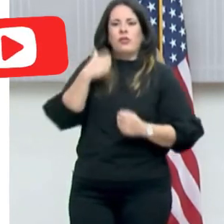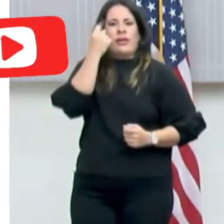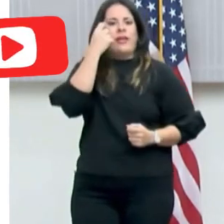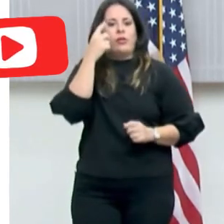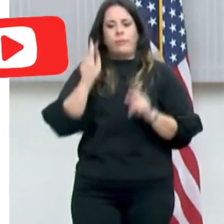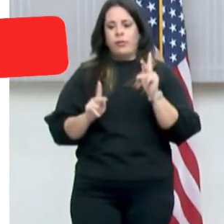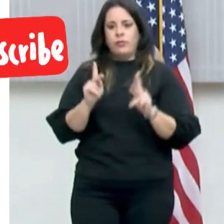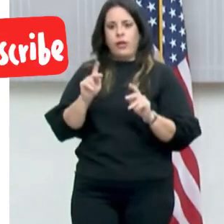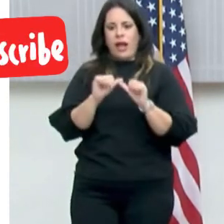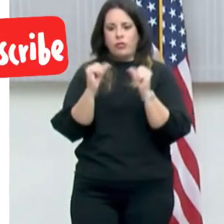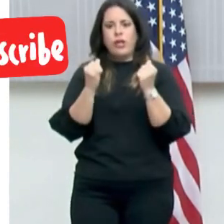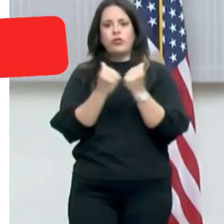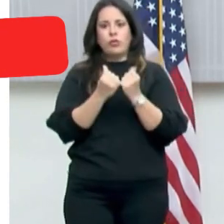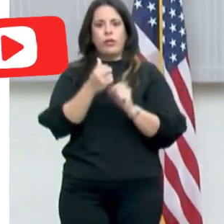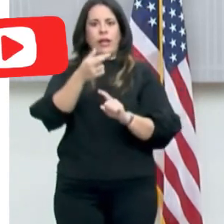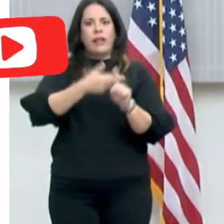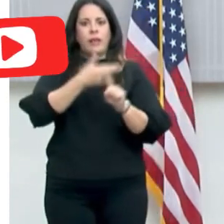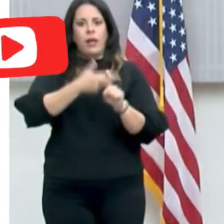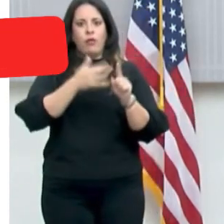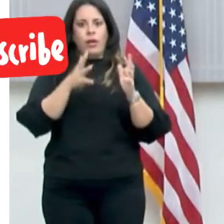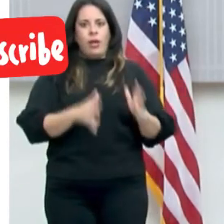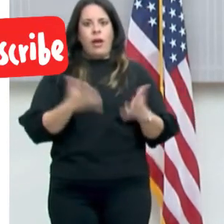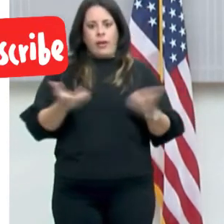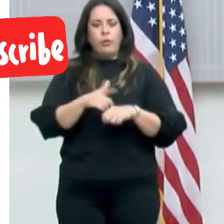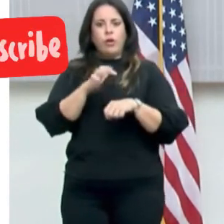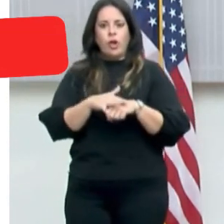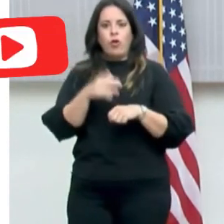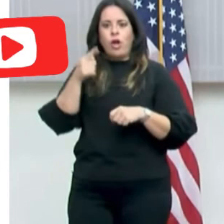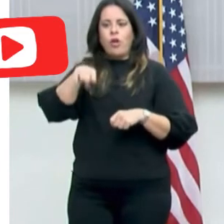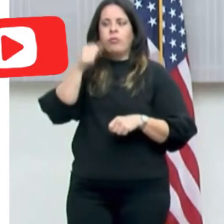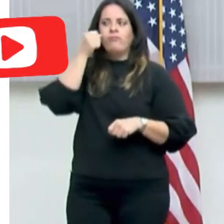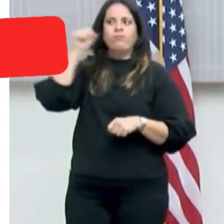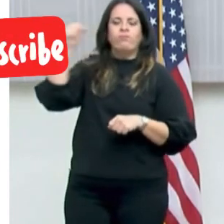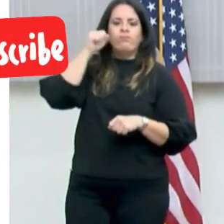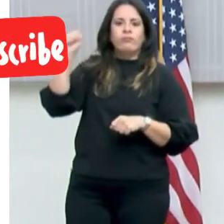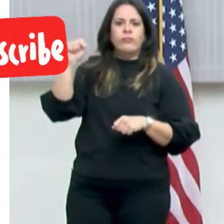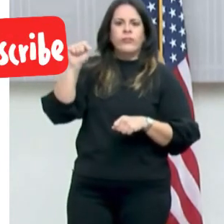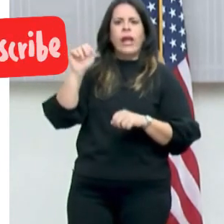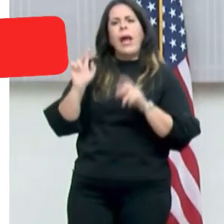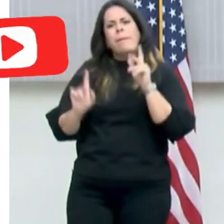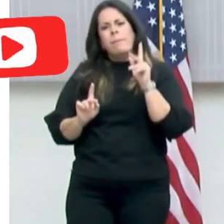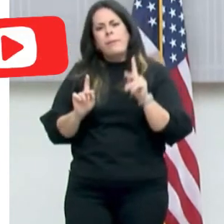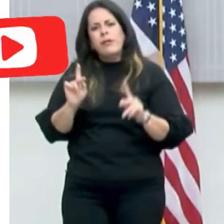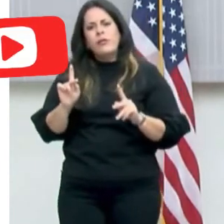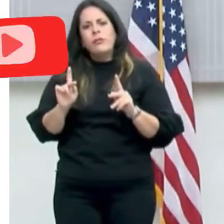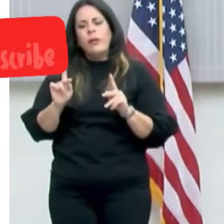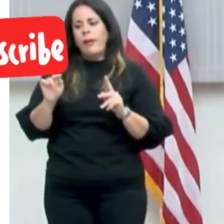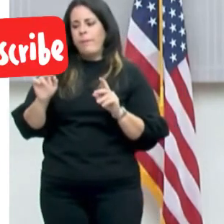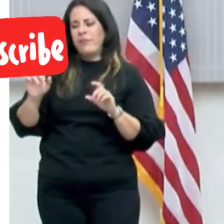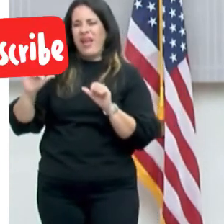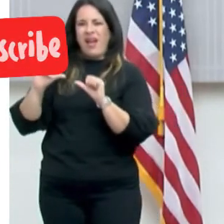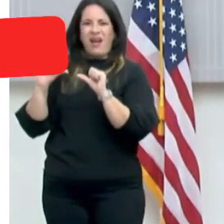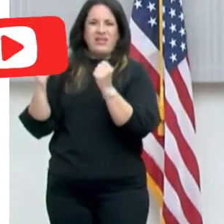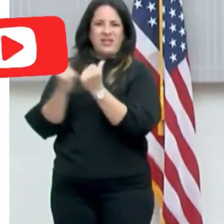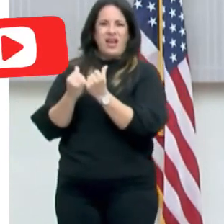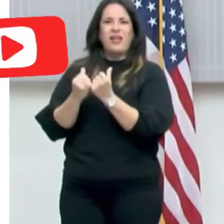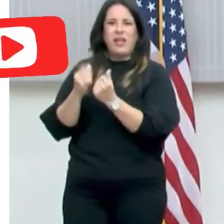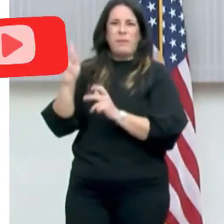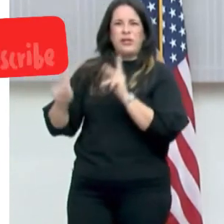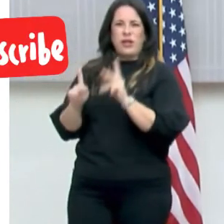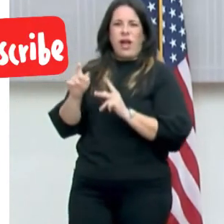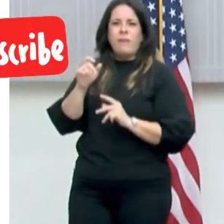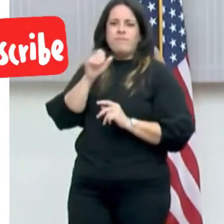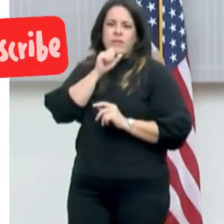Puerto Rico se opuso. Me consta que la Procuradora de las Personas de Edad Avanzada se opuso, entre otras